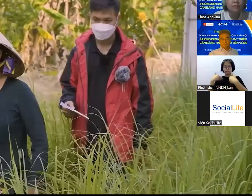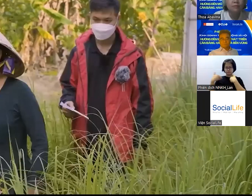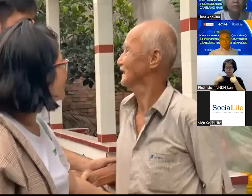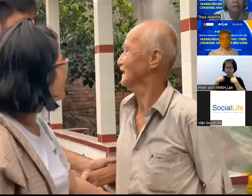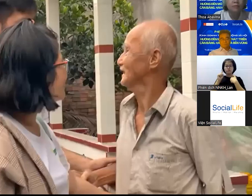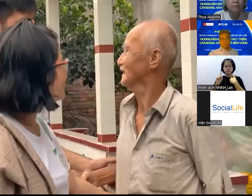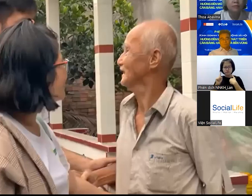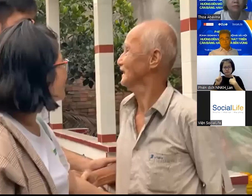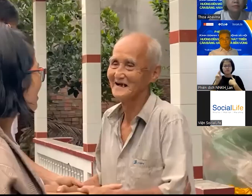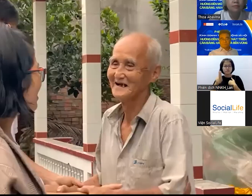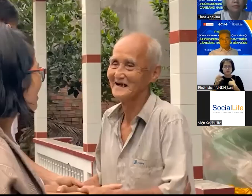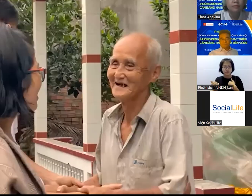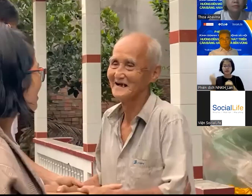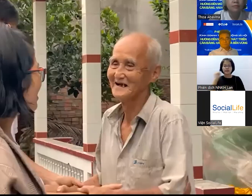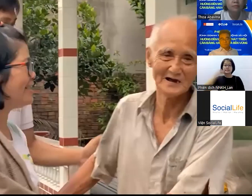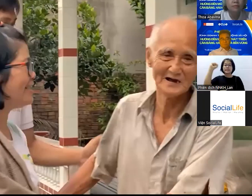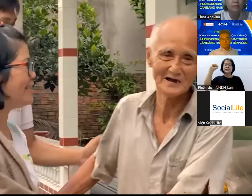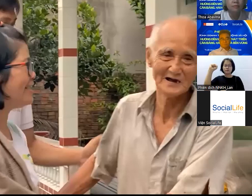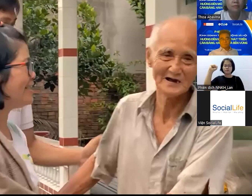Hãy subscribe kênh Mì Gõ không bỏ